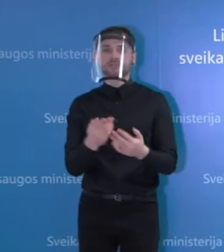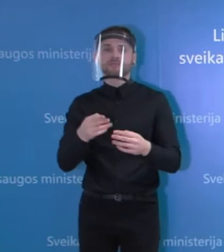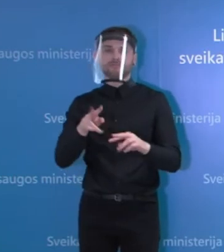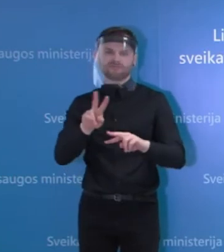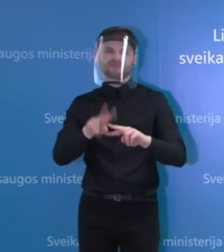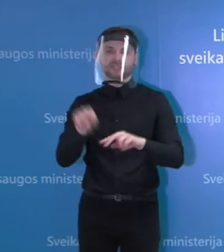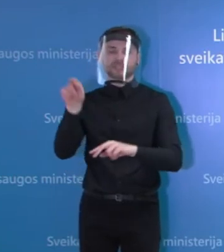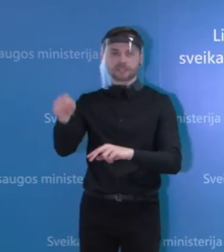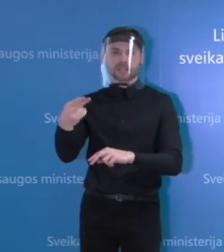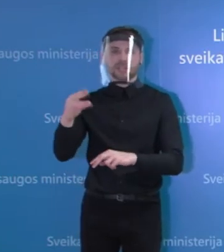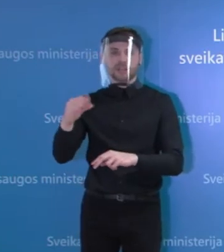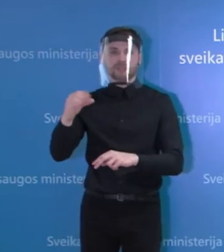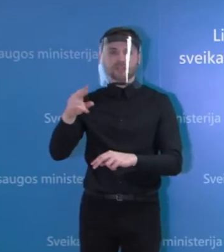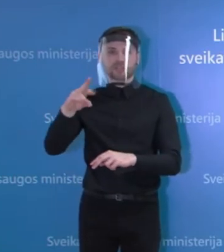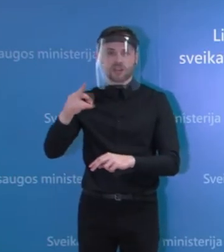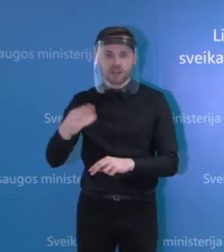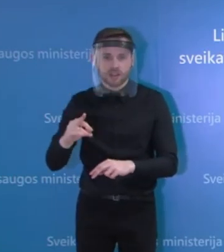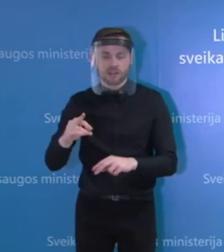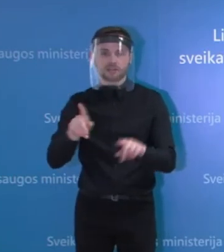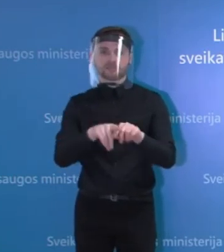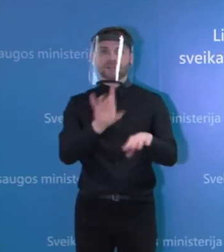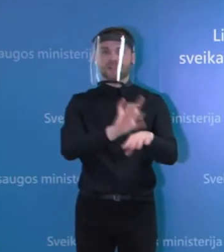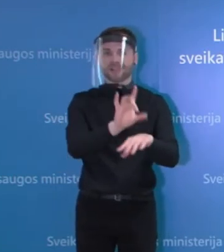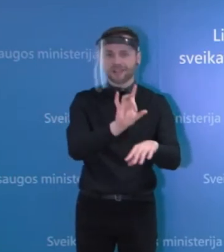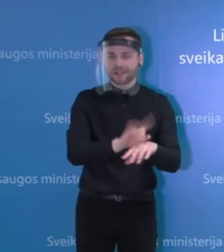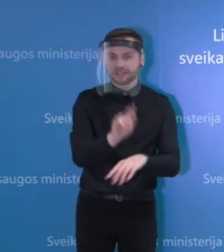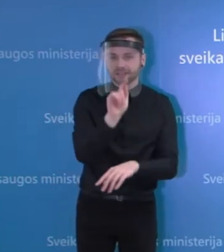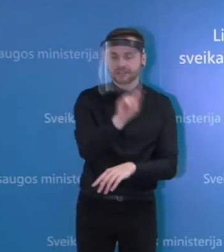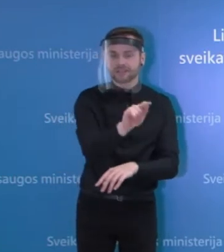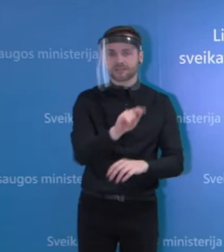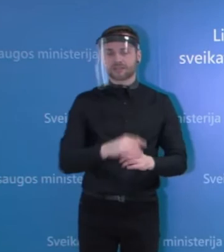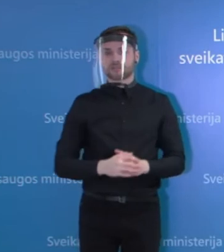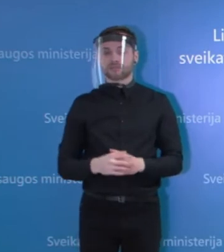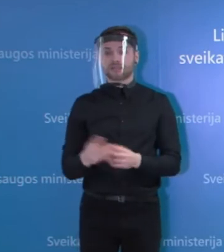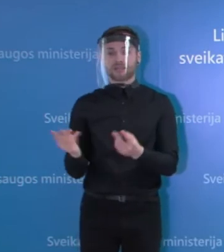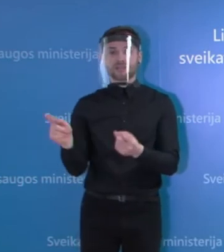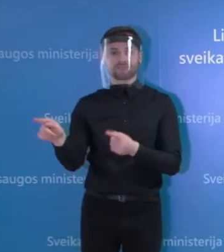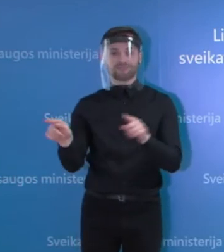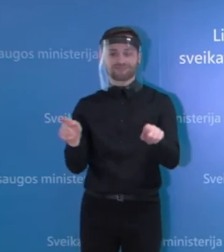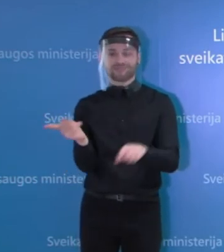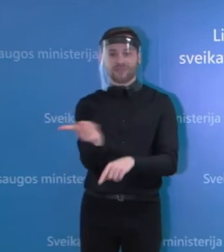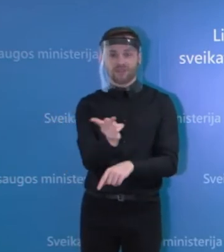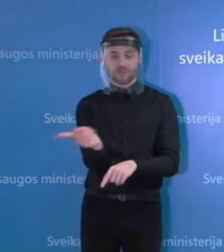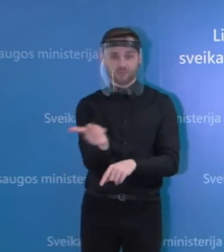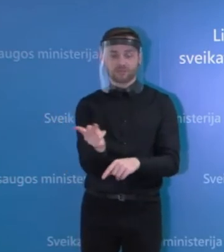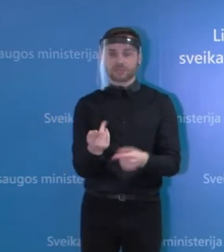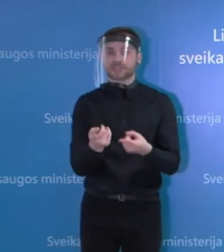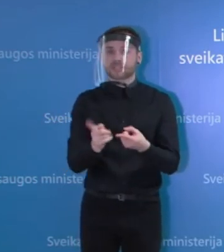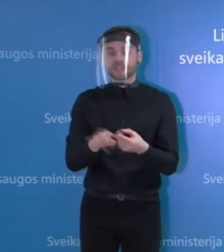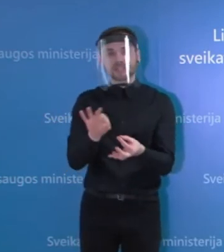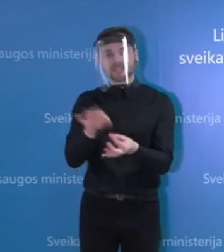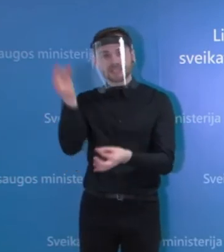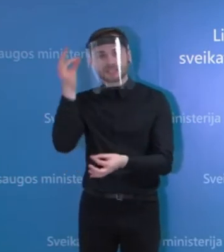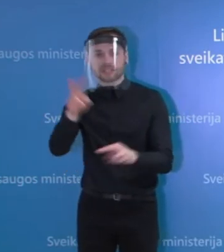kuriuos mes jau išniekėjom. Vėlgi dar galiu pakartoti, tai yra nemenšinė klaipėda su tam tikrom įsteigom